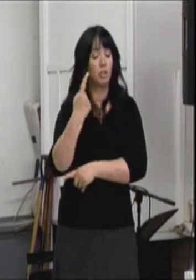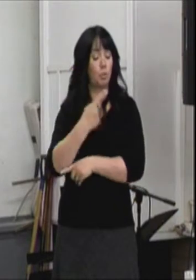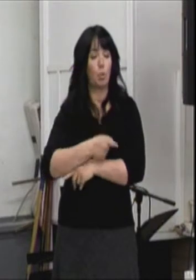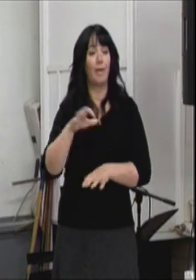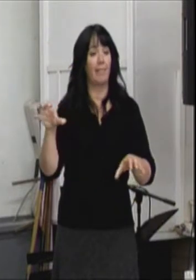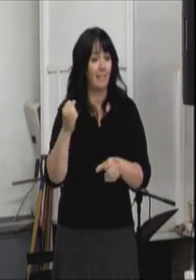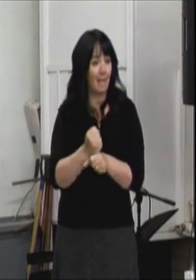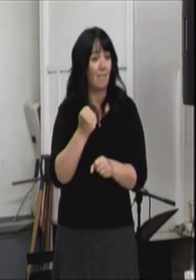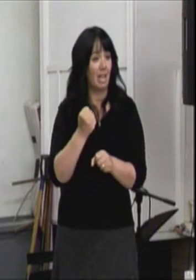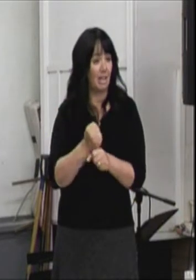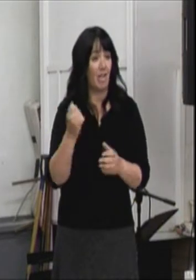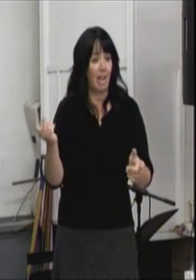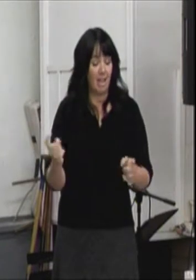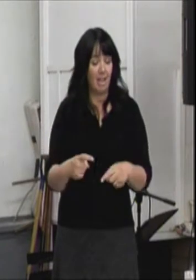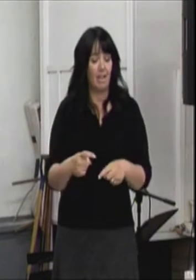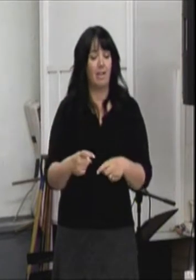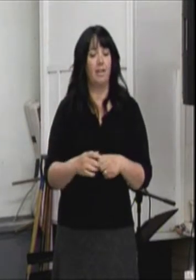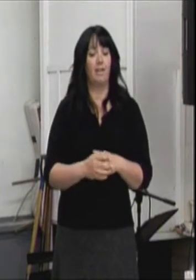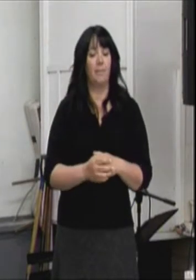travailler.